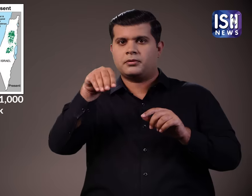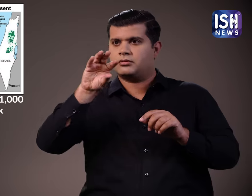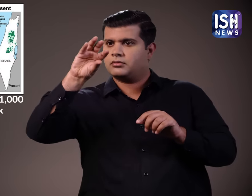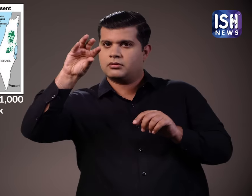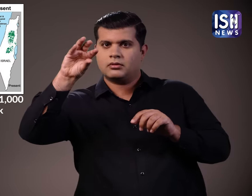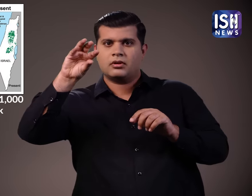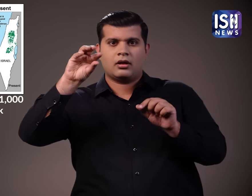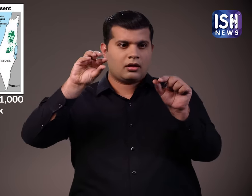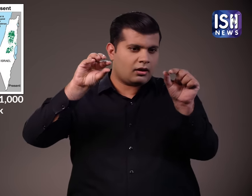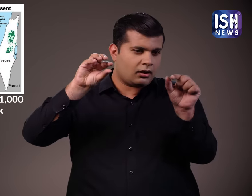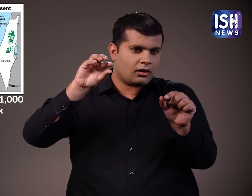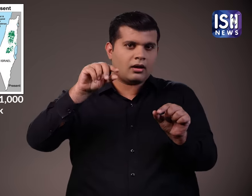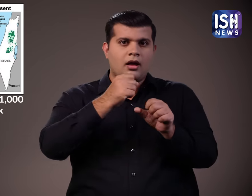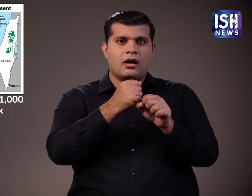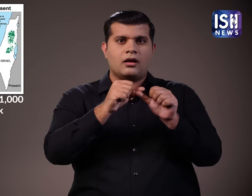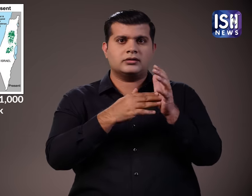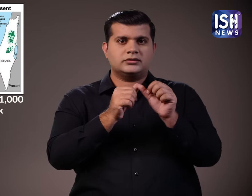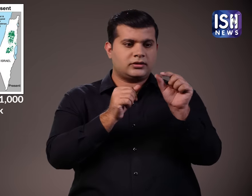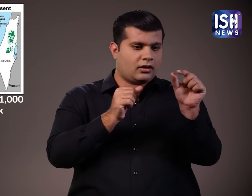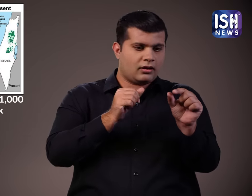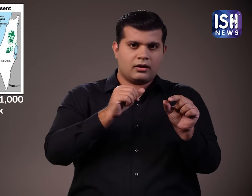बैंक और गाजा पट्टी ही फिलिस्तीन के लिए छोड़ दी गई।